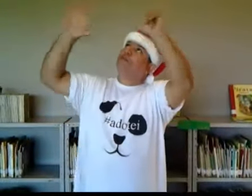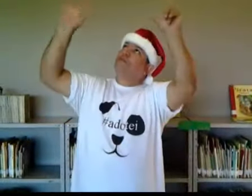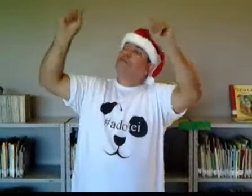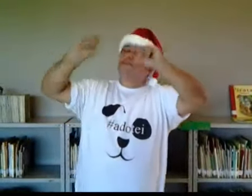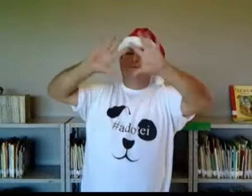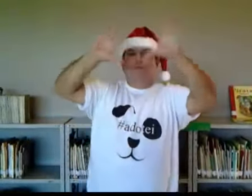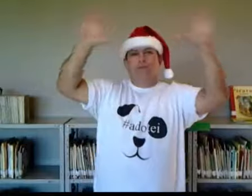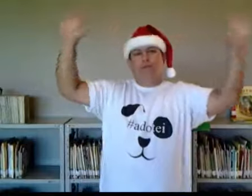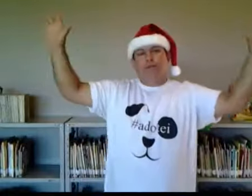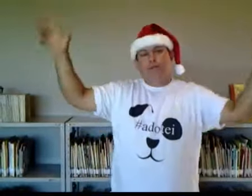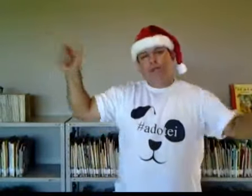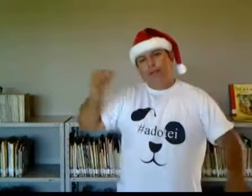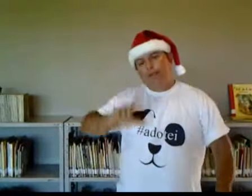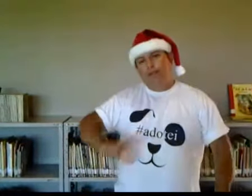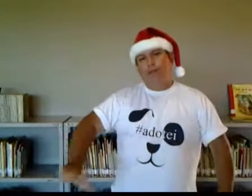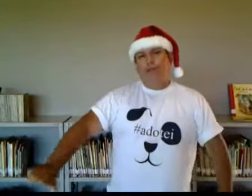vez mais